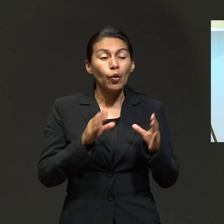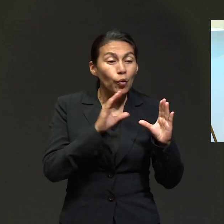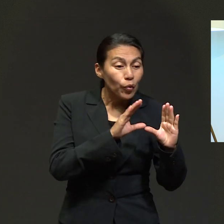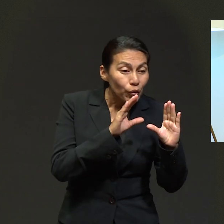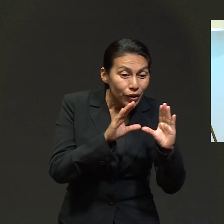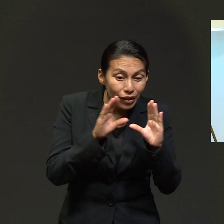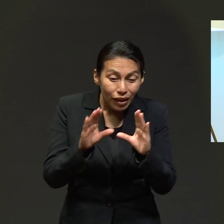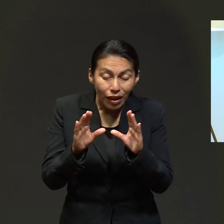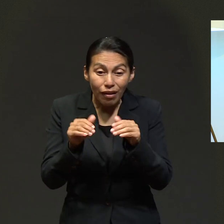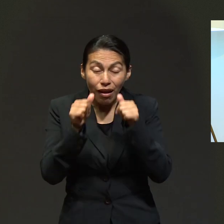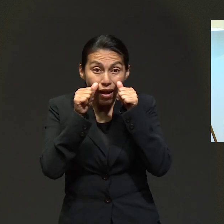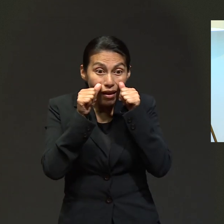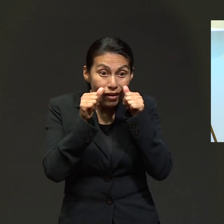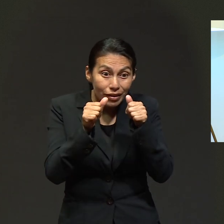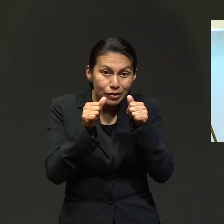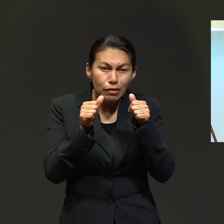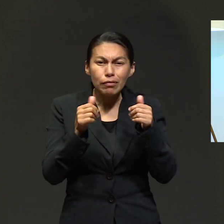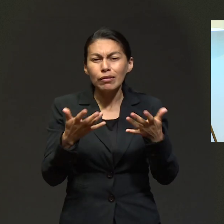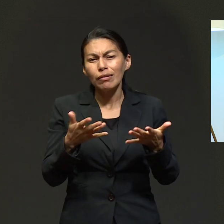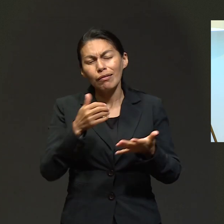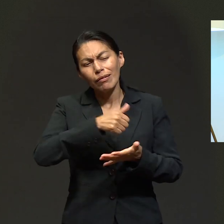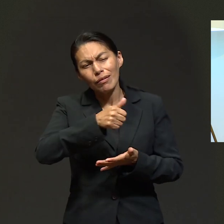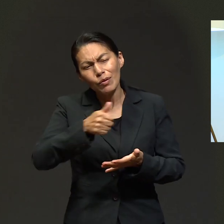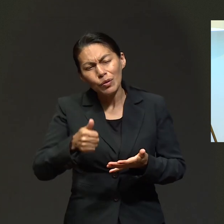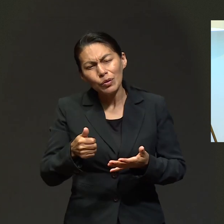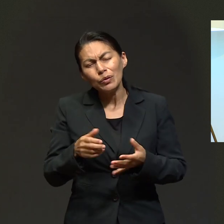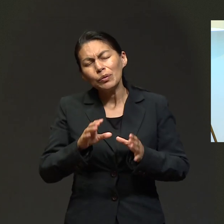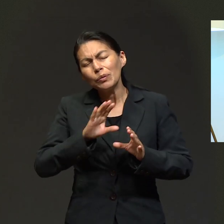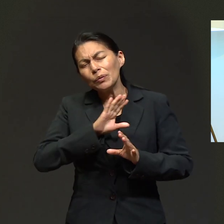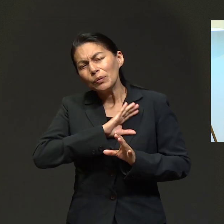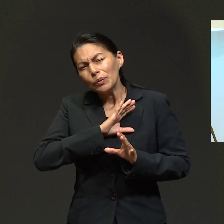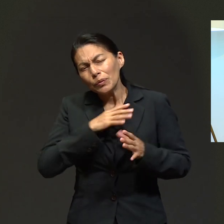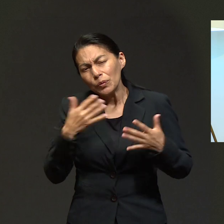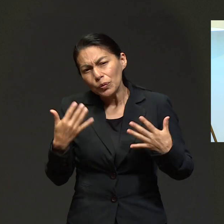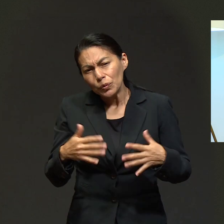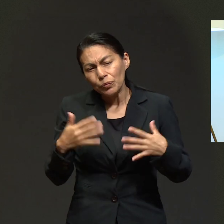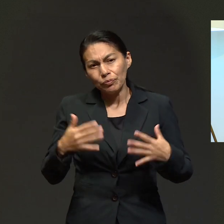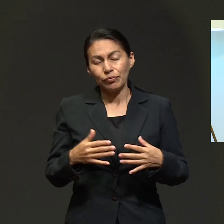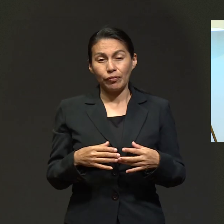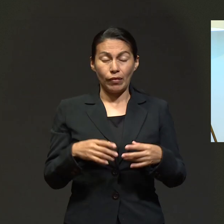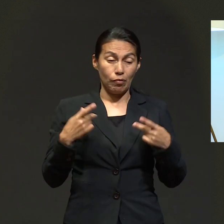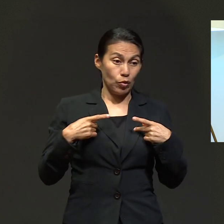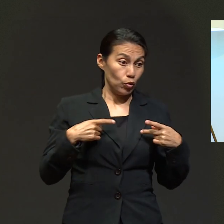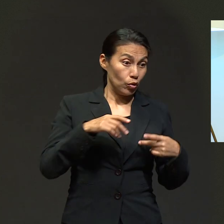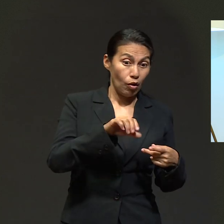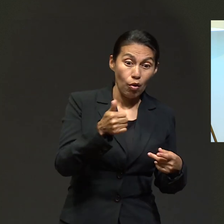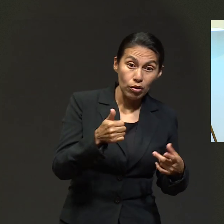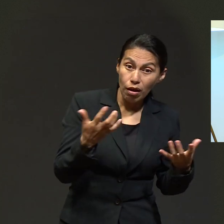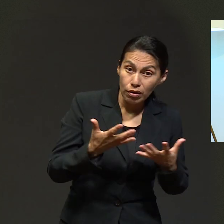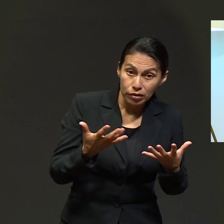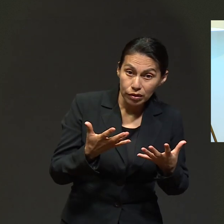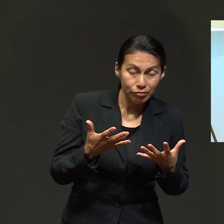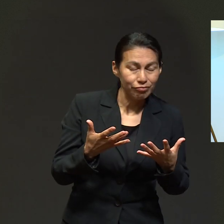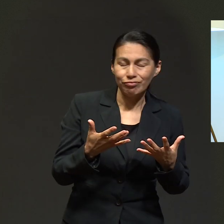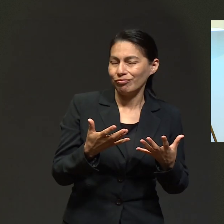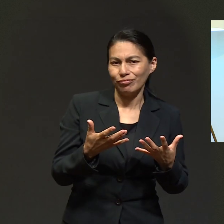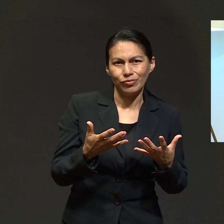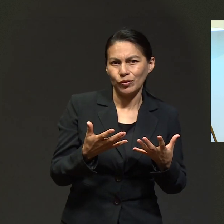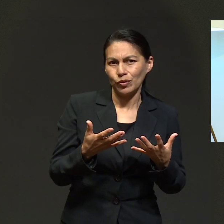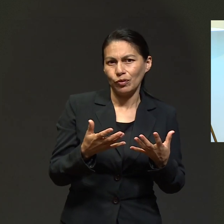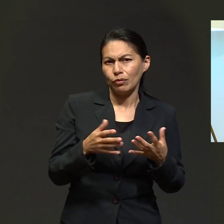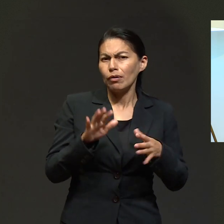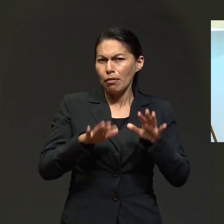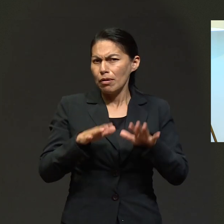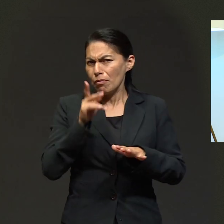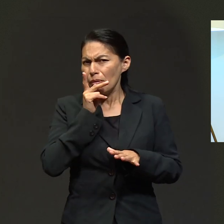cuidado personal, íntimo, como nadie puede hacerlo, a